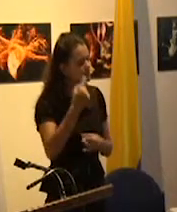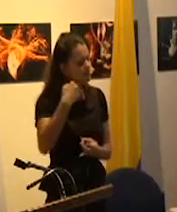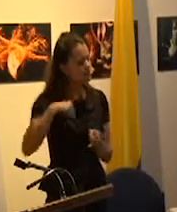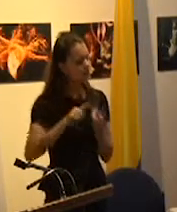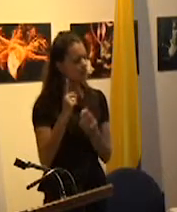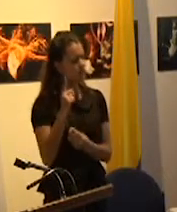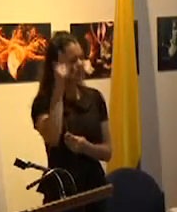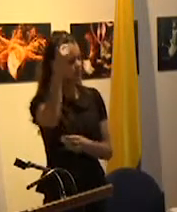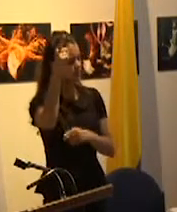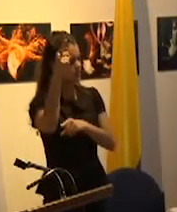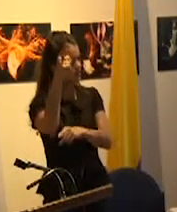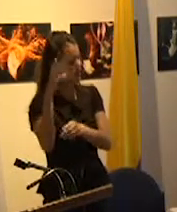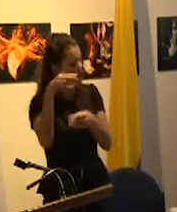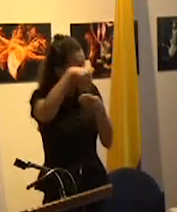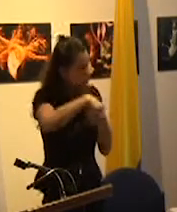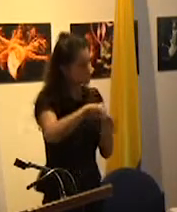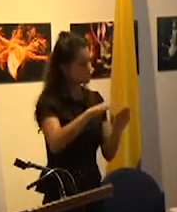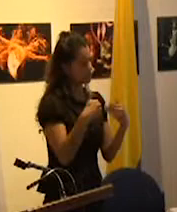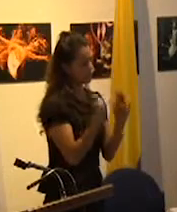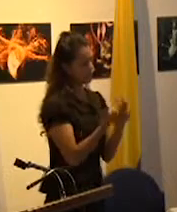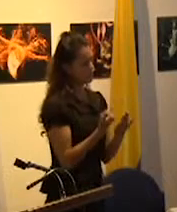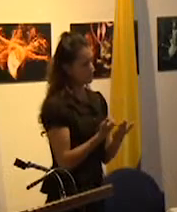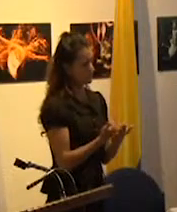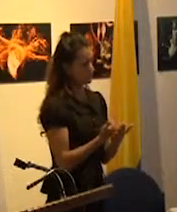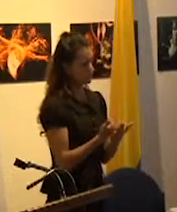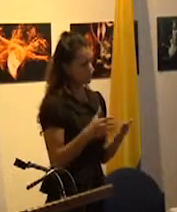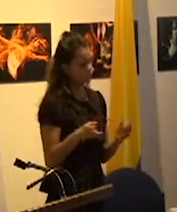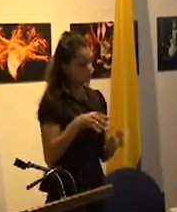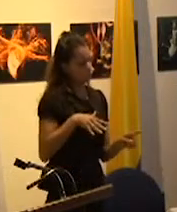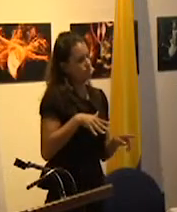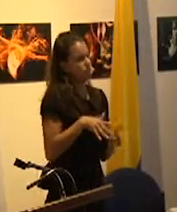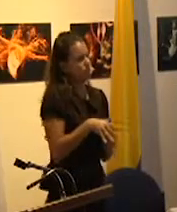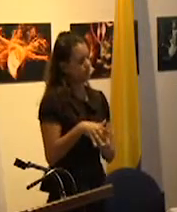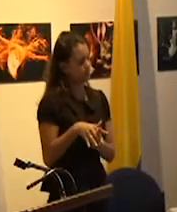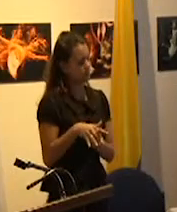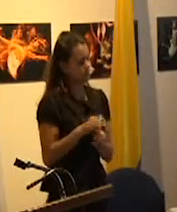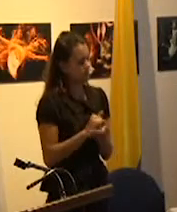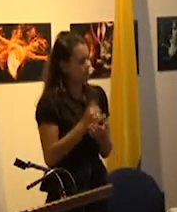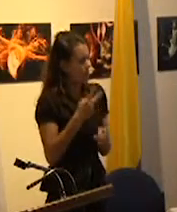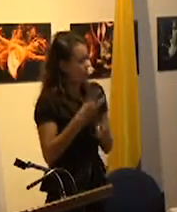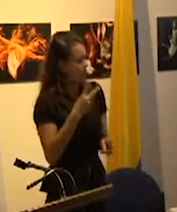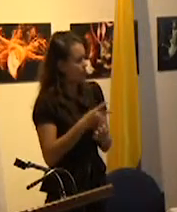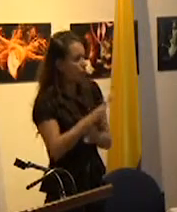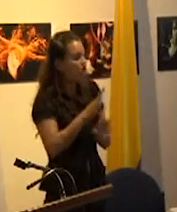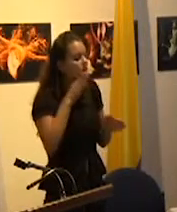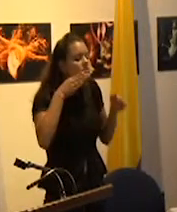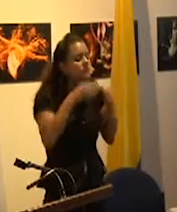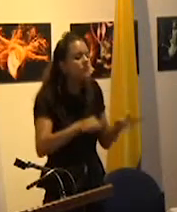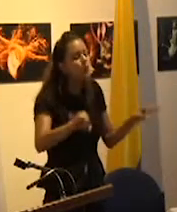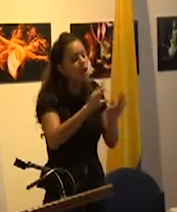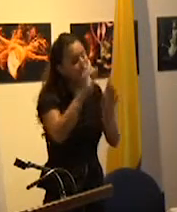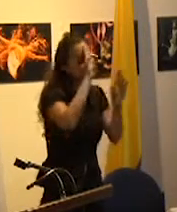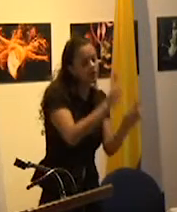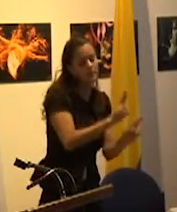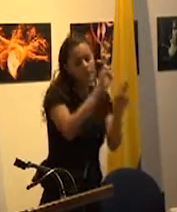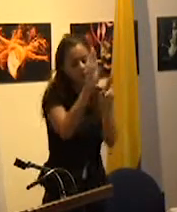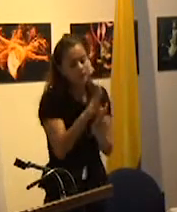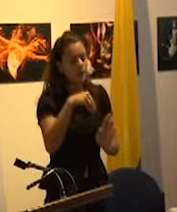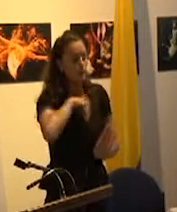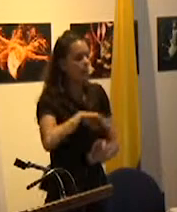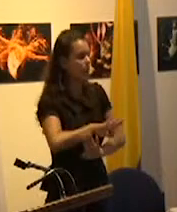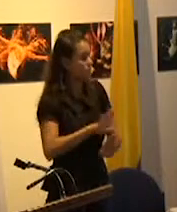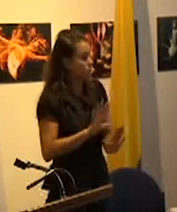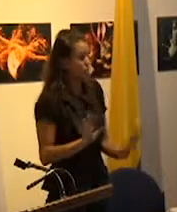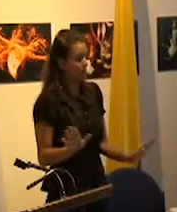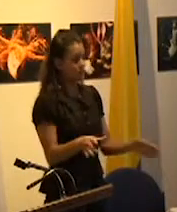que se configura en el ámbito escolar el riesgo de concentrarse solo en el respeto unilateral sin